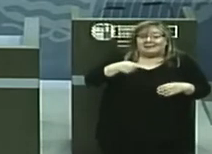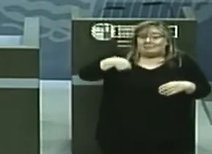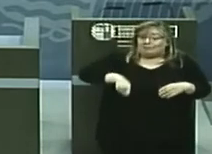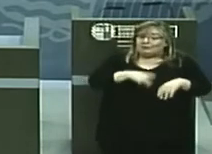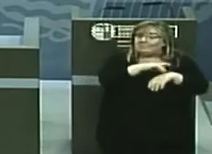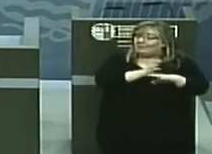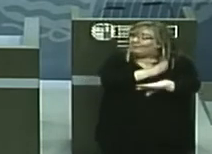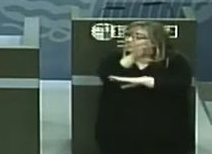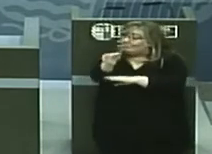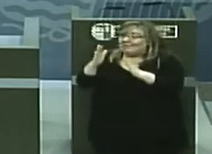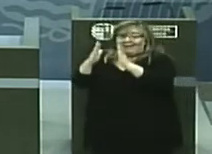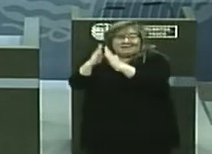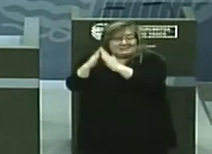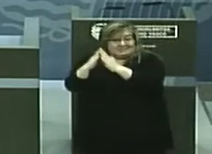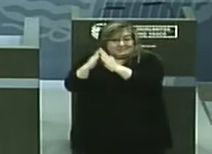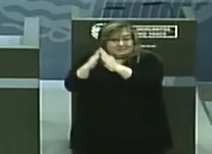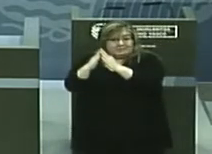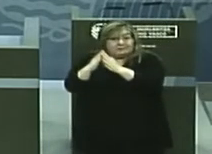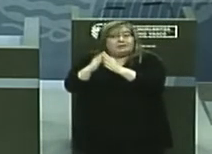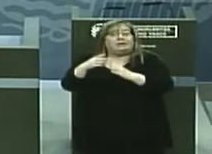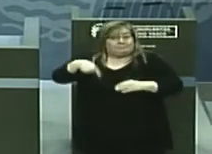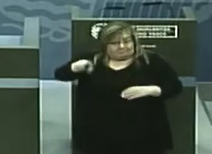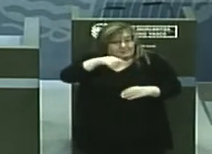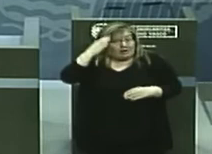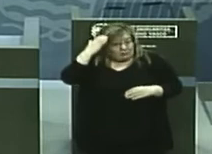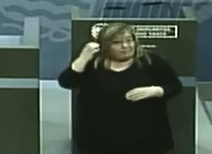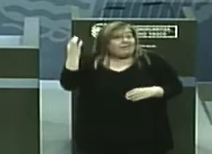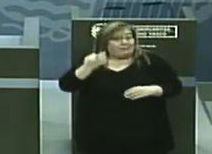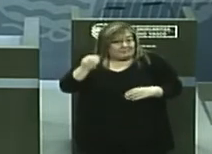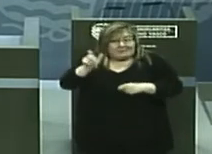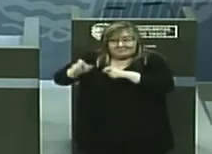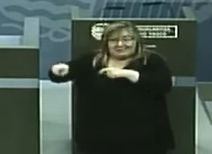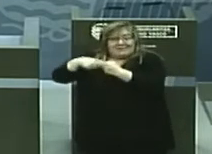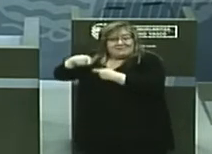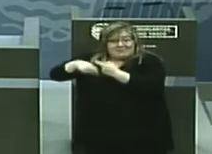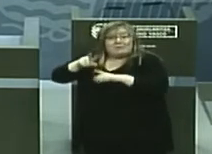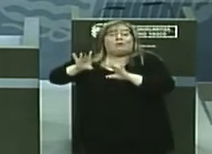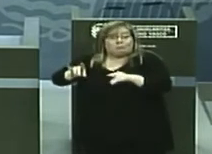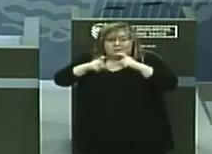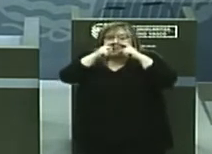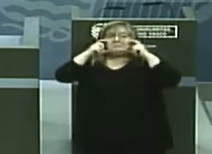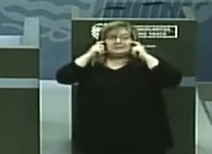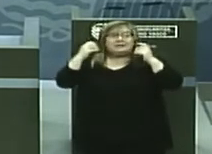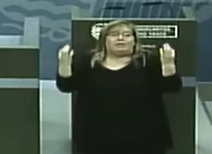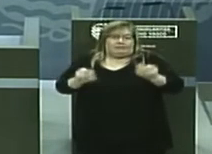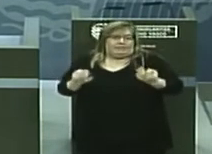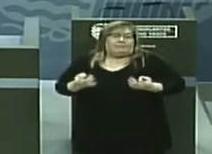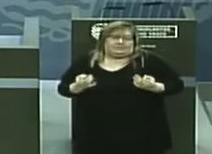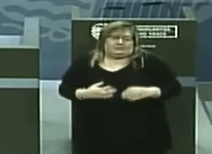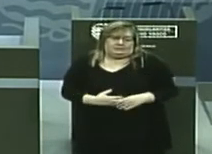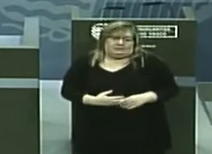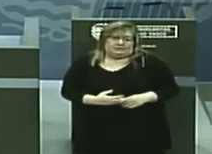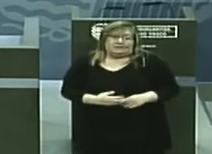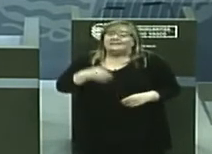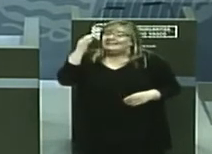recordad que sigue siendo necesario que los miembros de la familia usen mascarilla. Si la